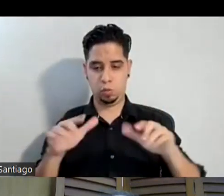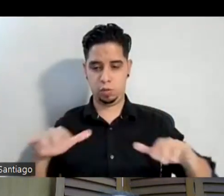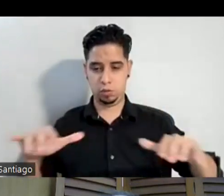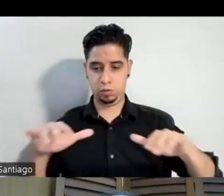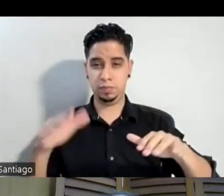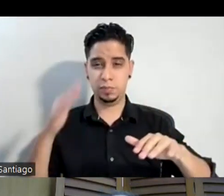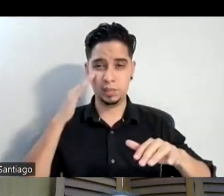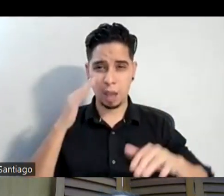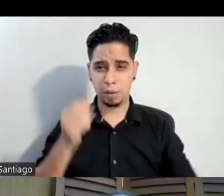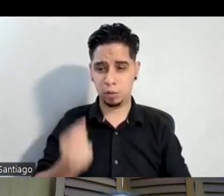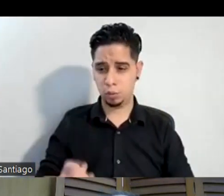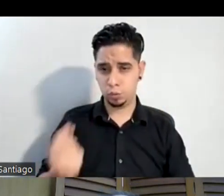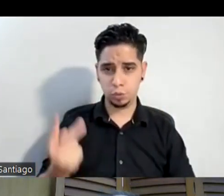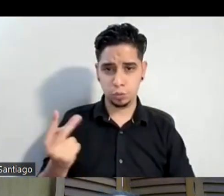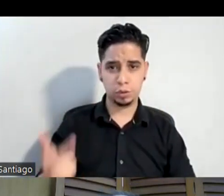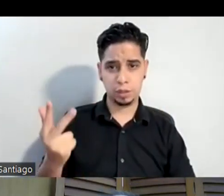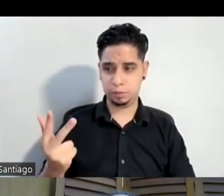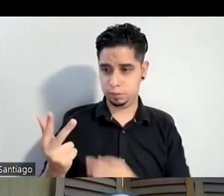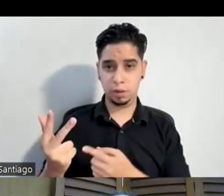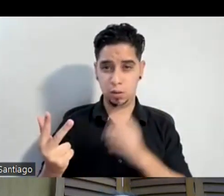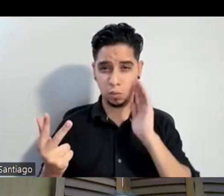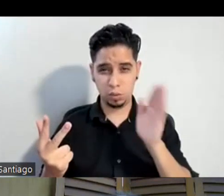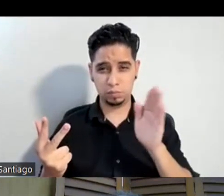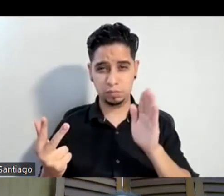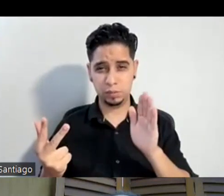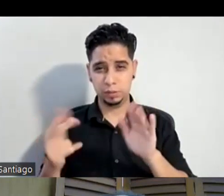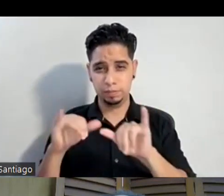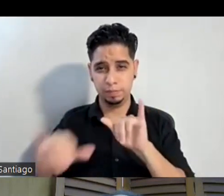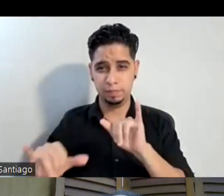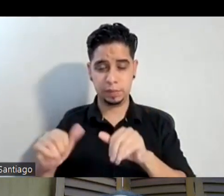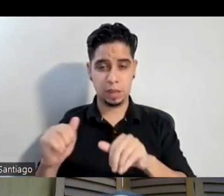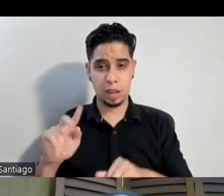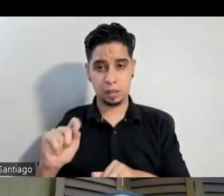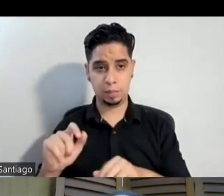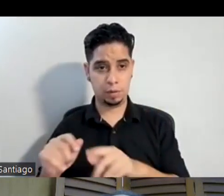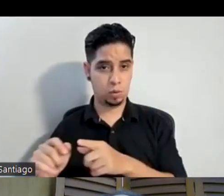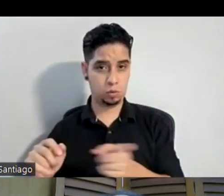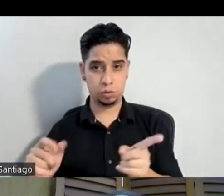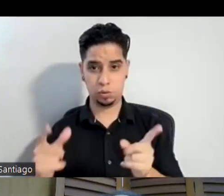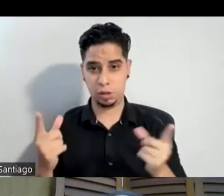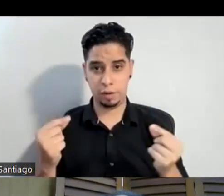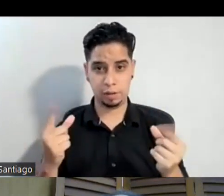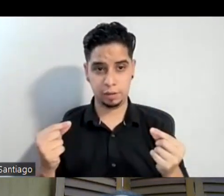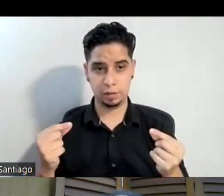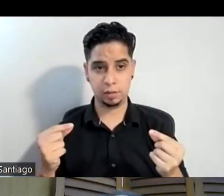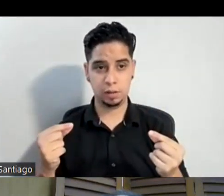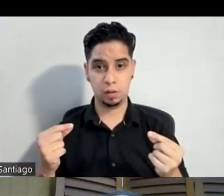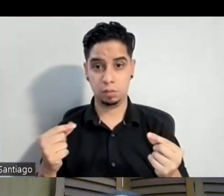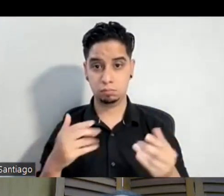uno dos tres lleguen al arte al arte que sea pero los demás que van a ser buenos espectadores y